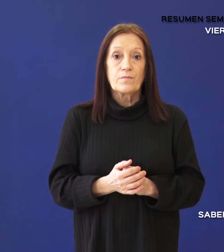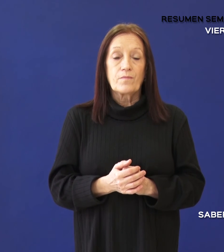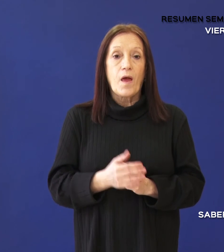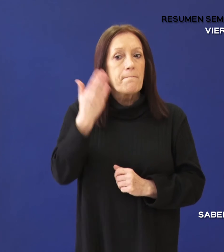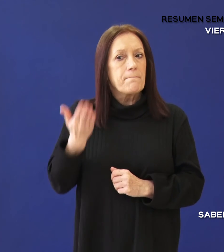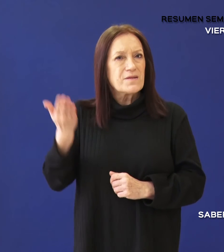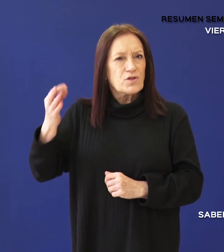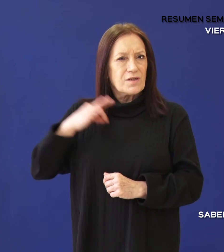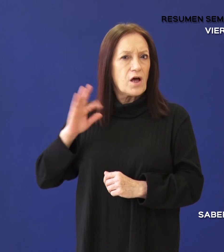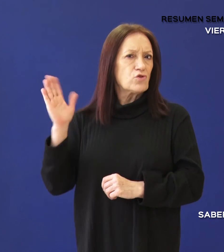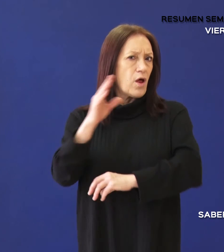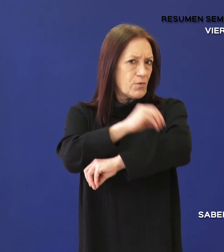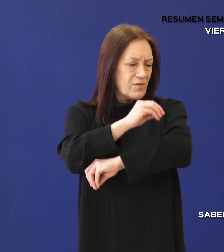activos en toda la provincia.